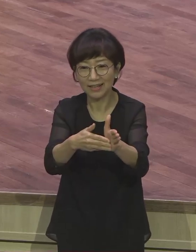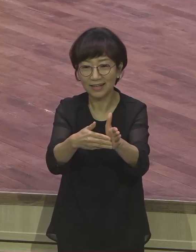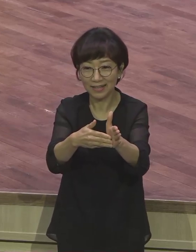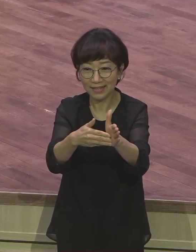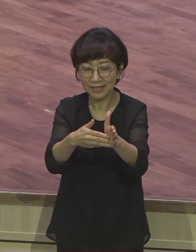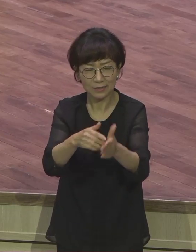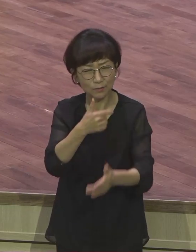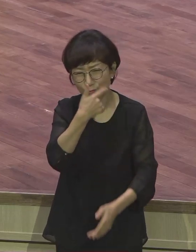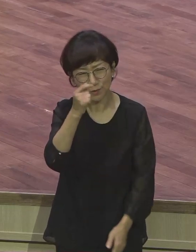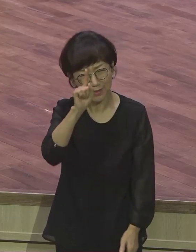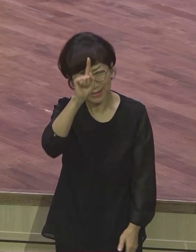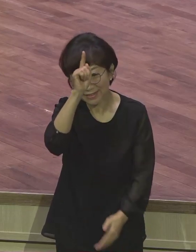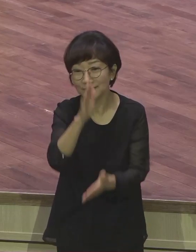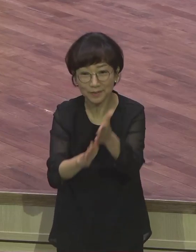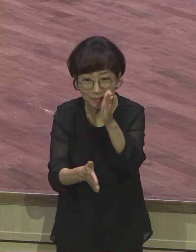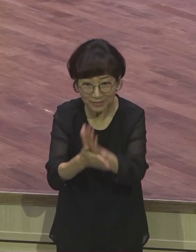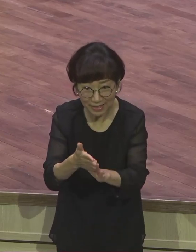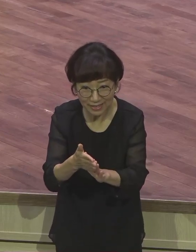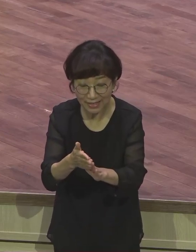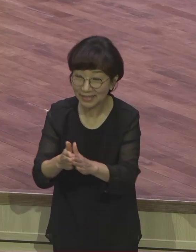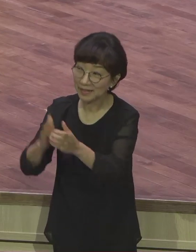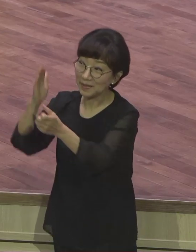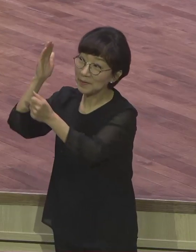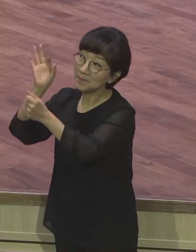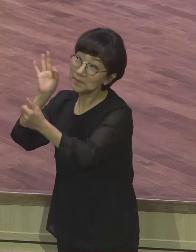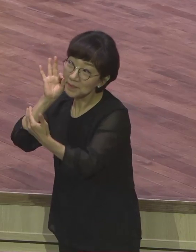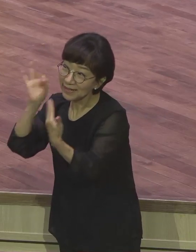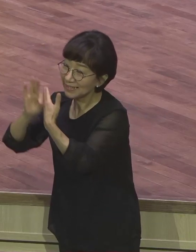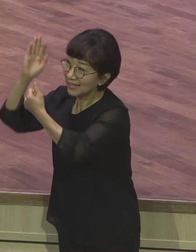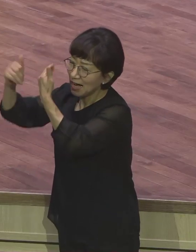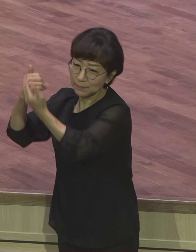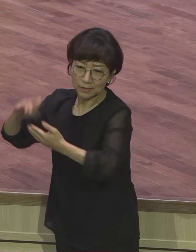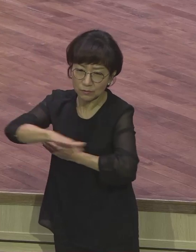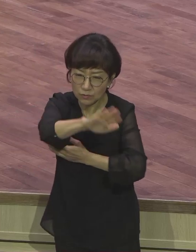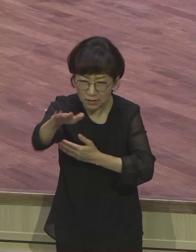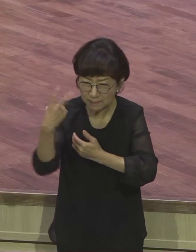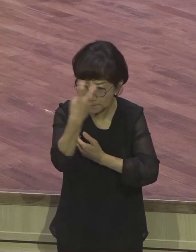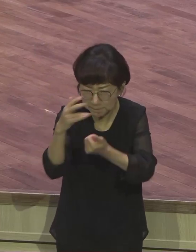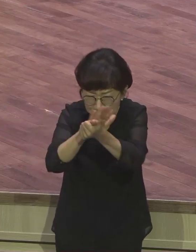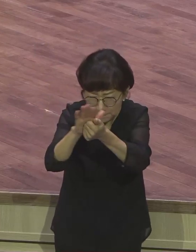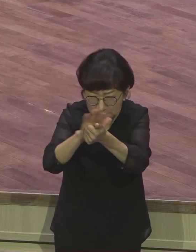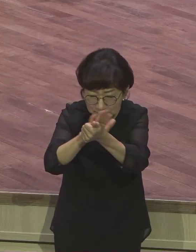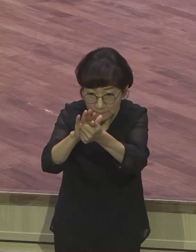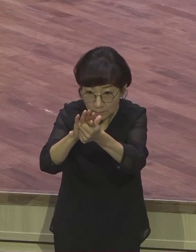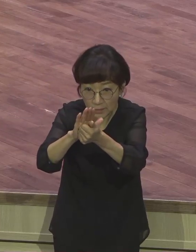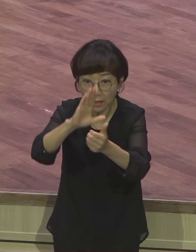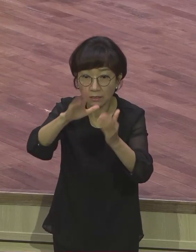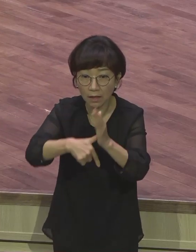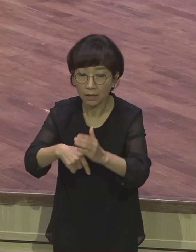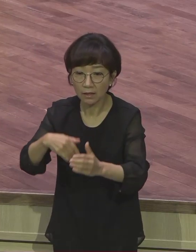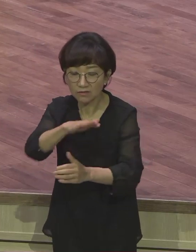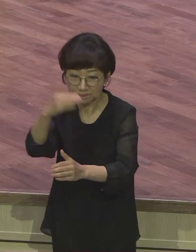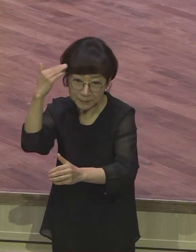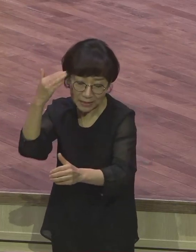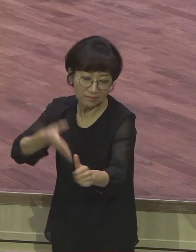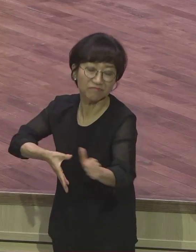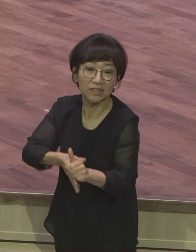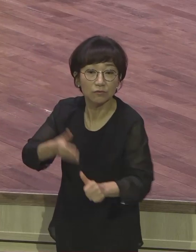하나님이 우리를 위하시면 누가 우리를 대적하리요. 그 어느